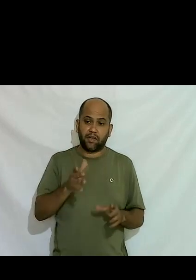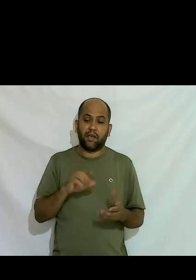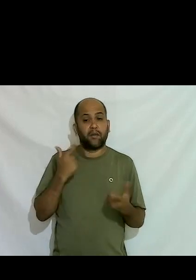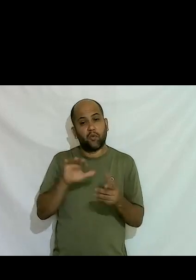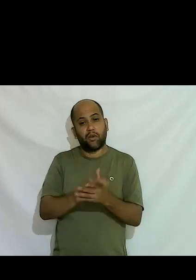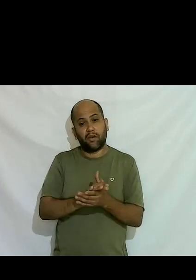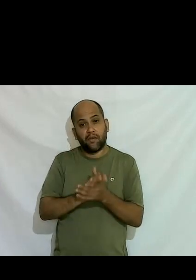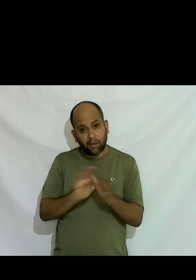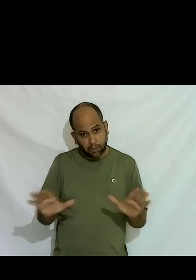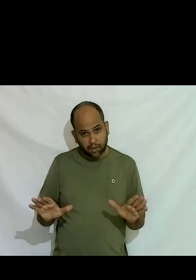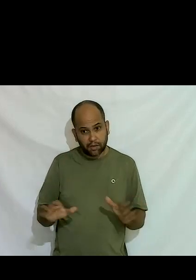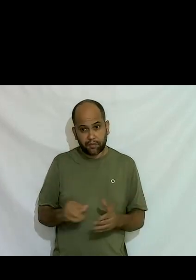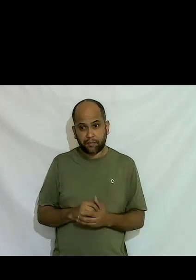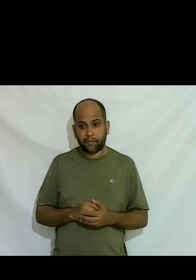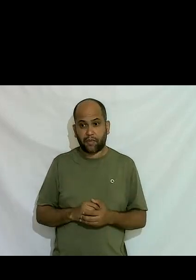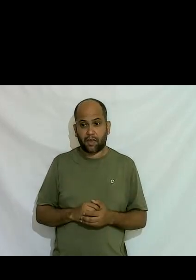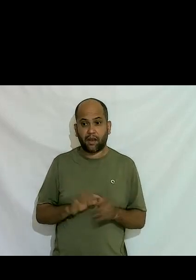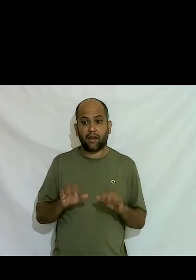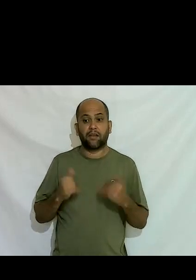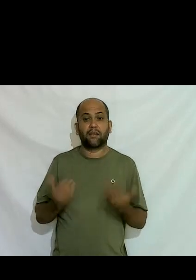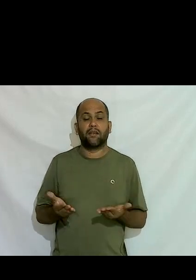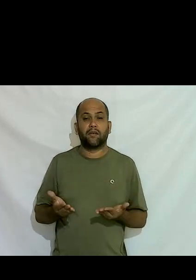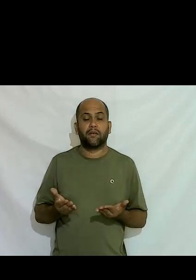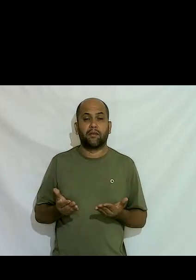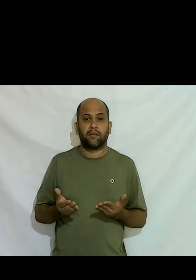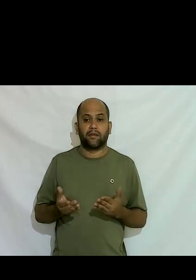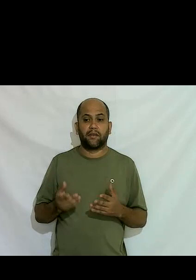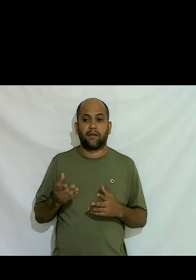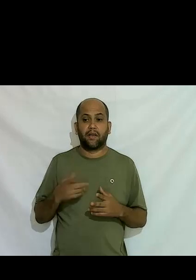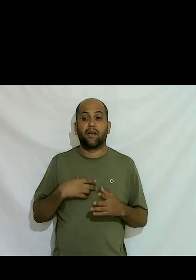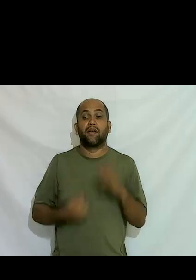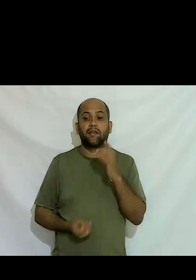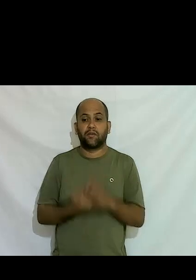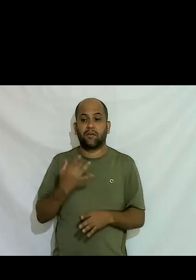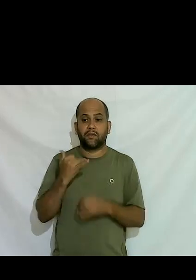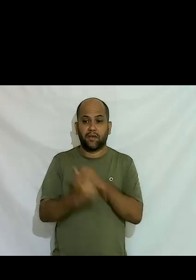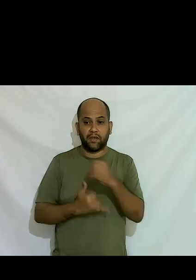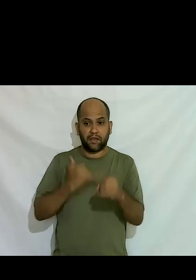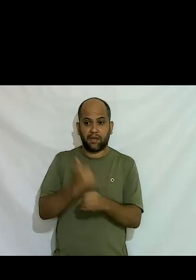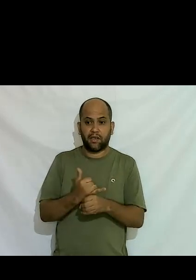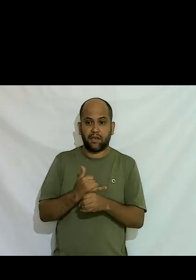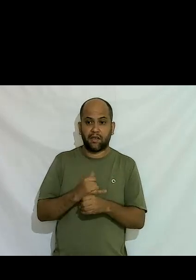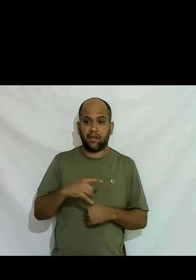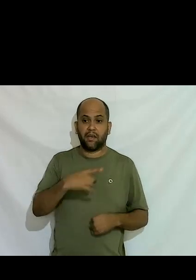seguida então e aí nesse meio tempo surgiu a internet eu tava praticamente me divorciando quando